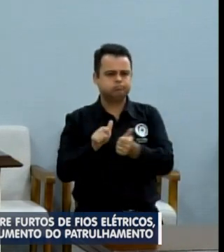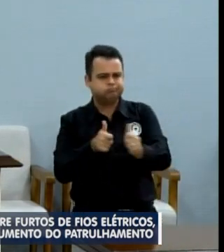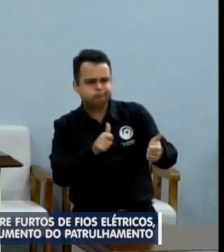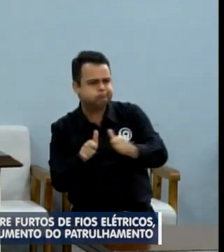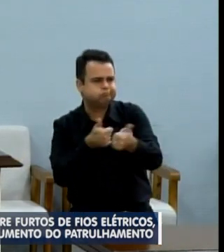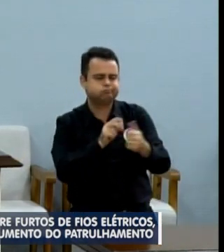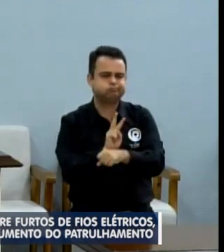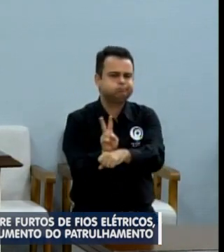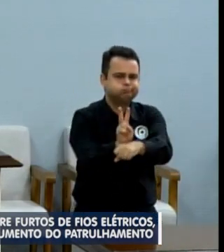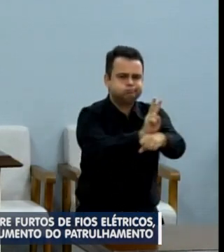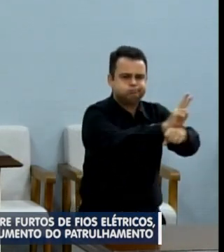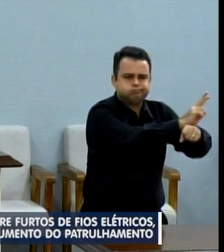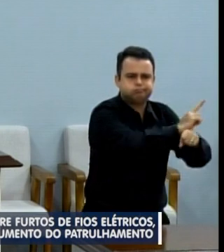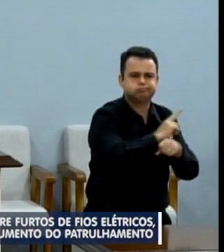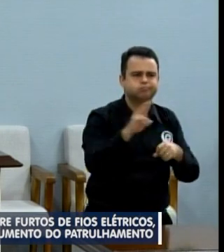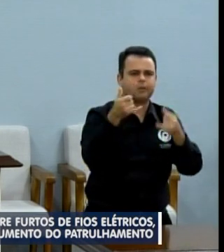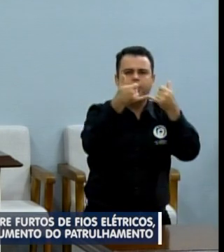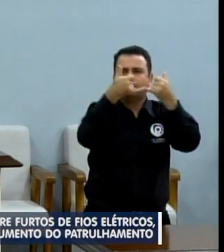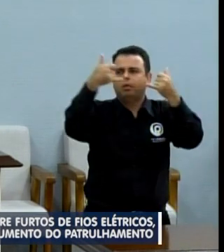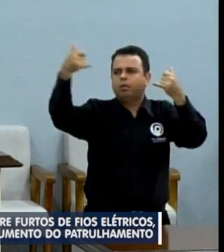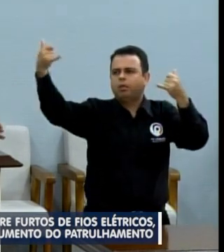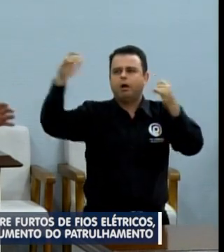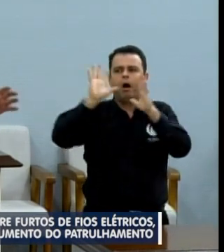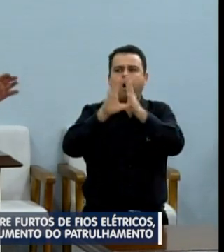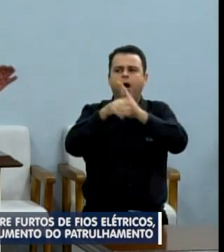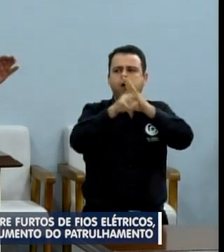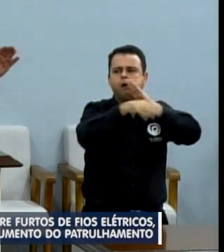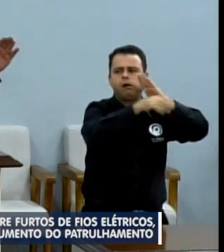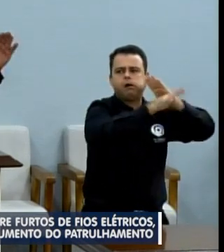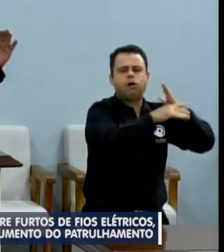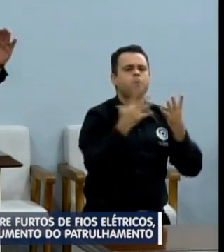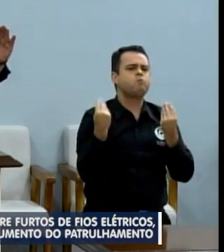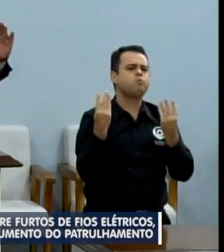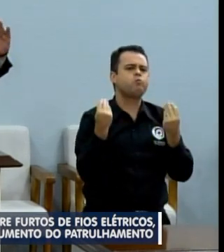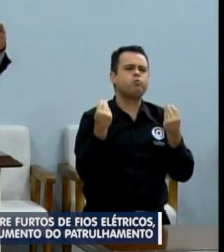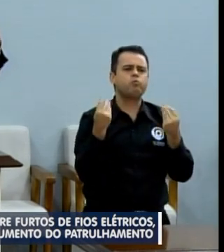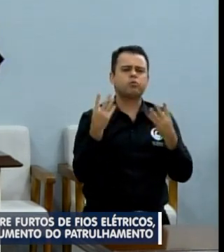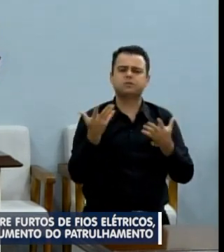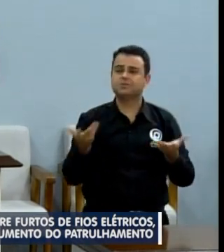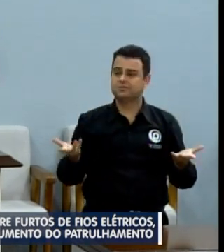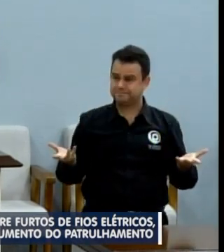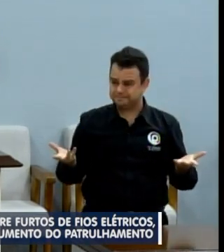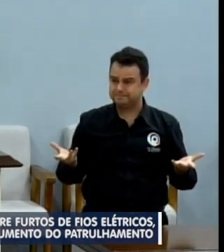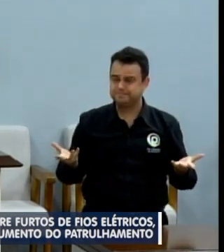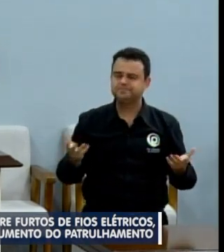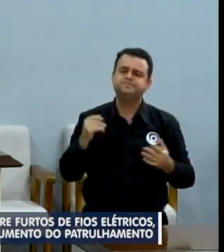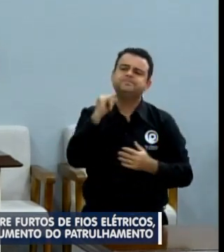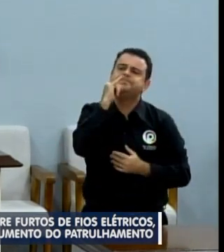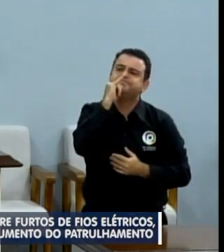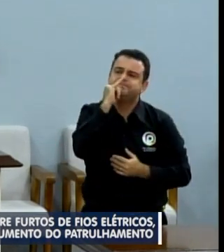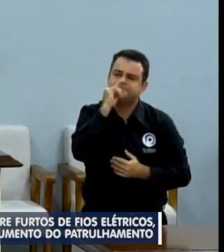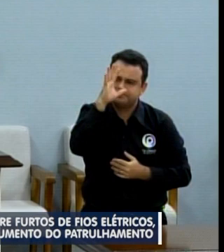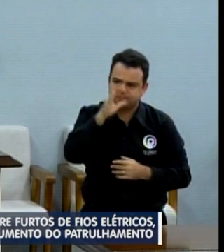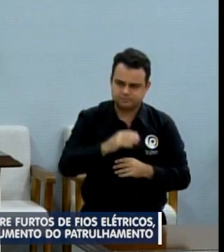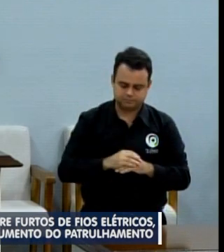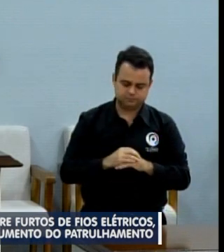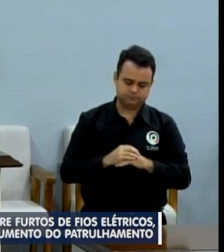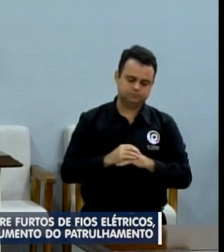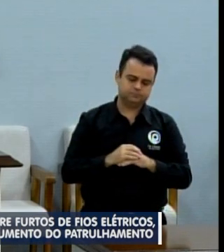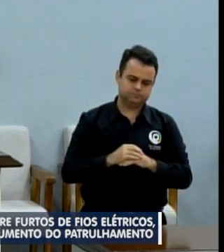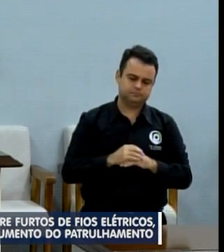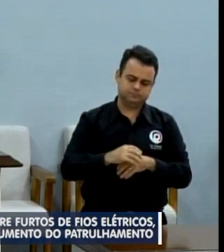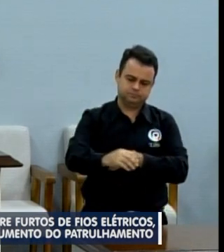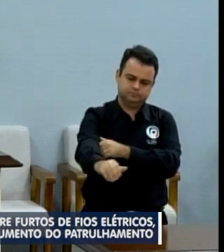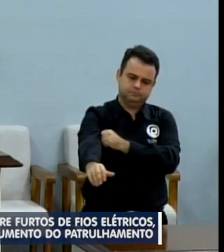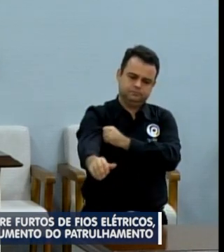furtos de fio elétrico, que está demais, tudo corresponde a uma pirâmide que vem, senhores vereadores, que